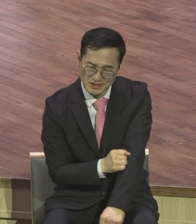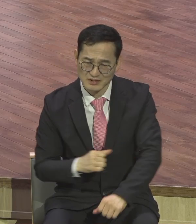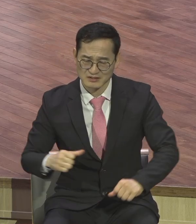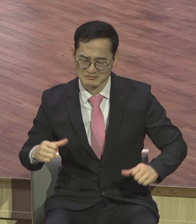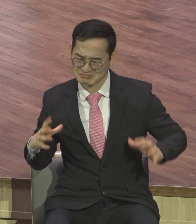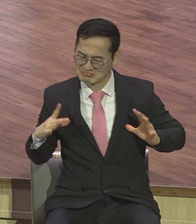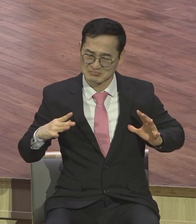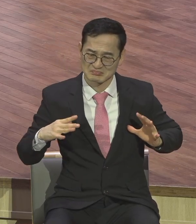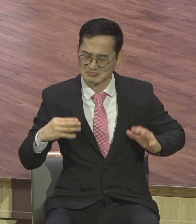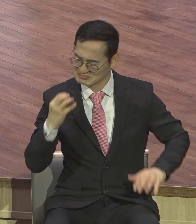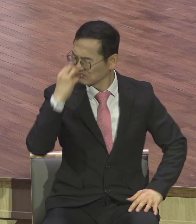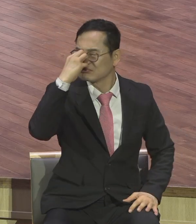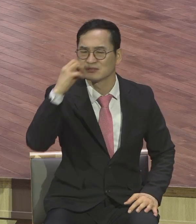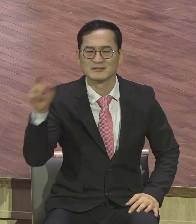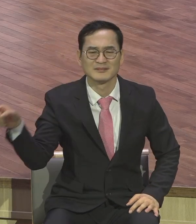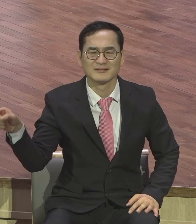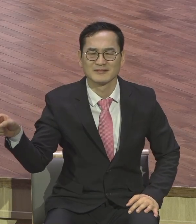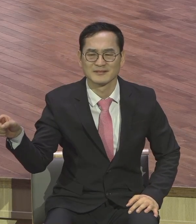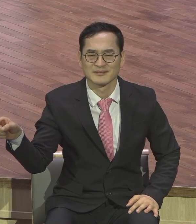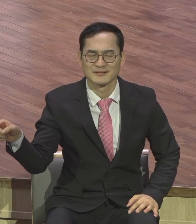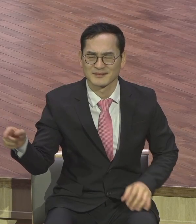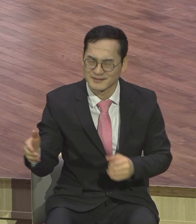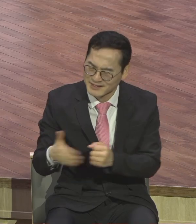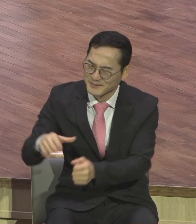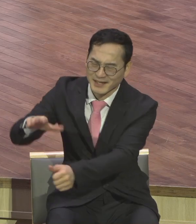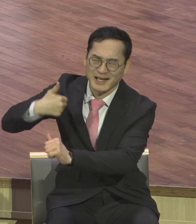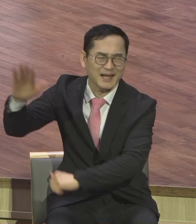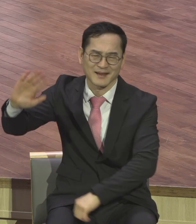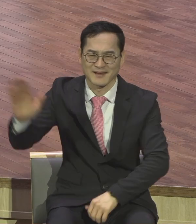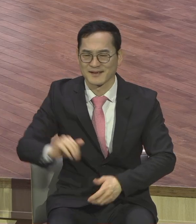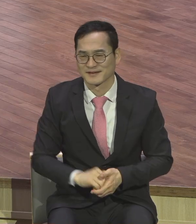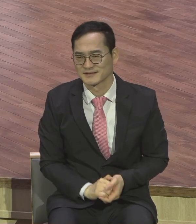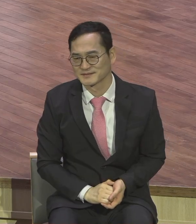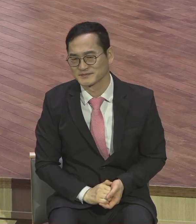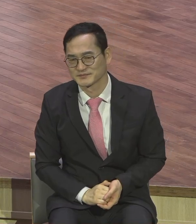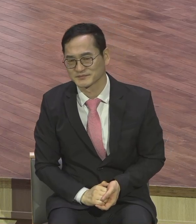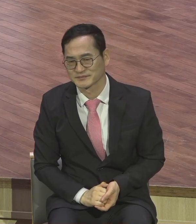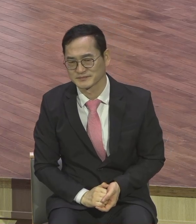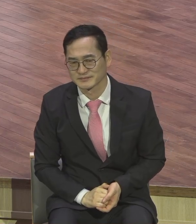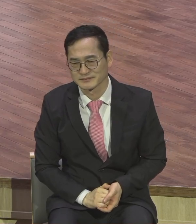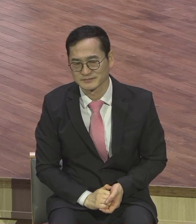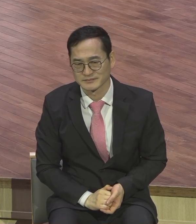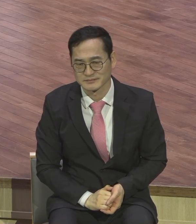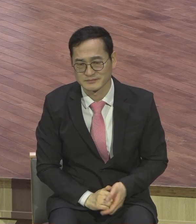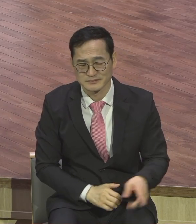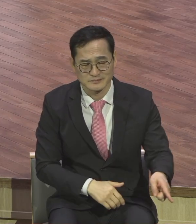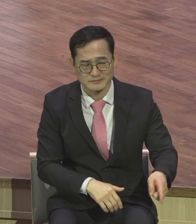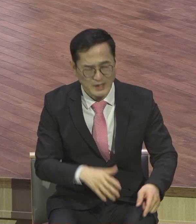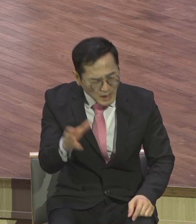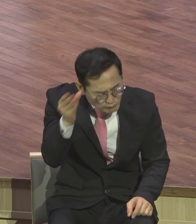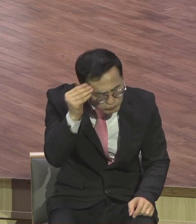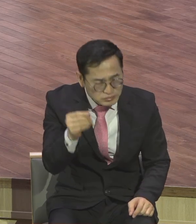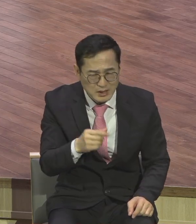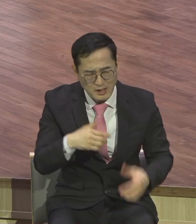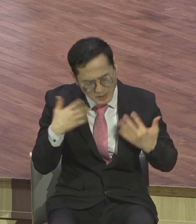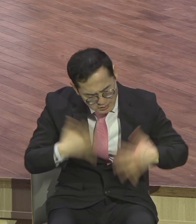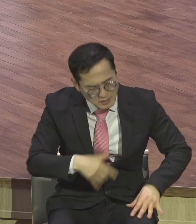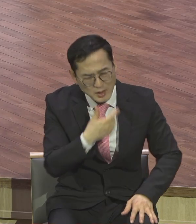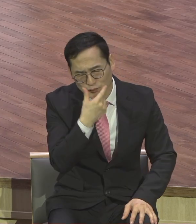하나님 앞에 겸손히 무릎 꿇는 자를 하나님께서 사용하신다 미국 해병대